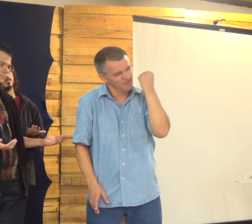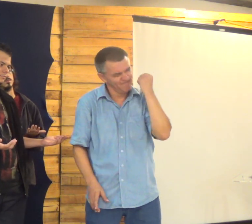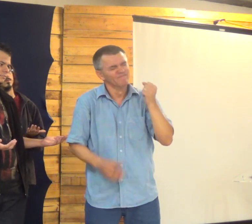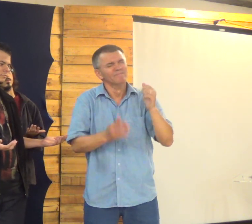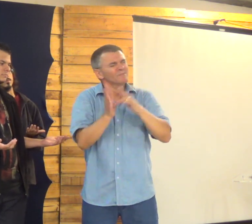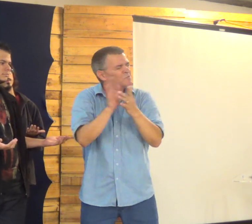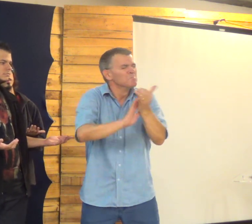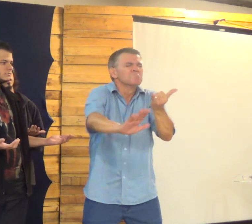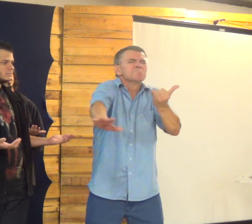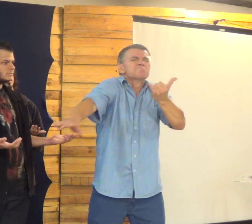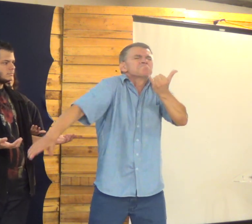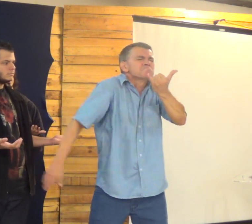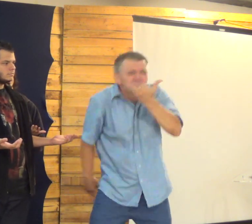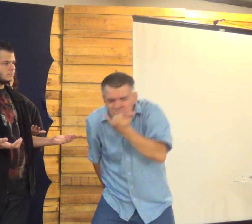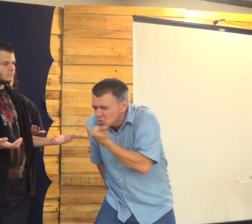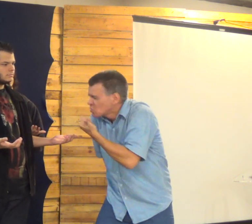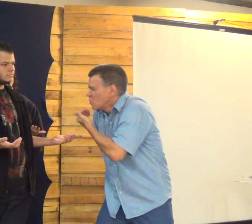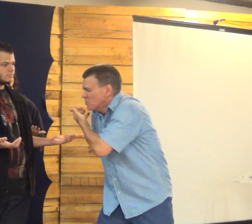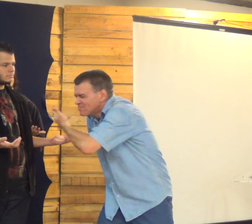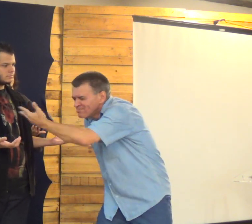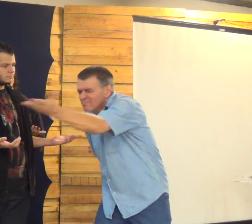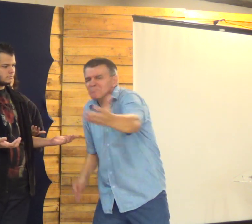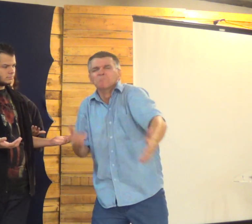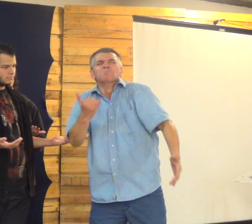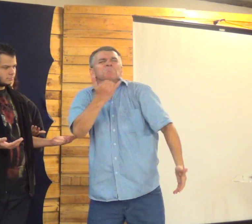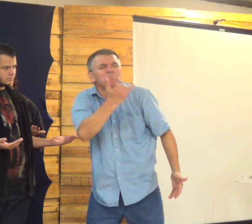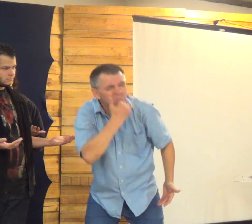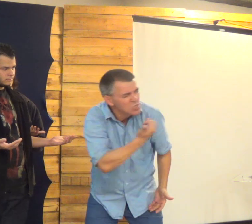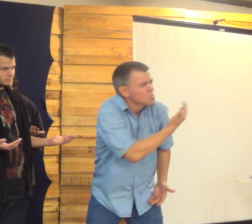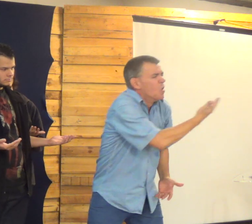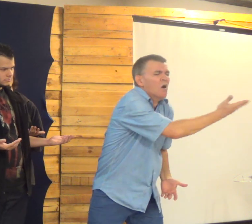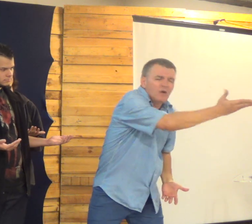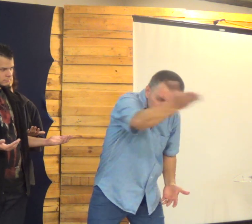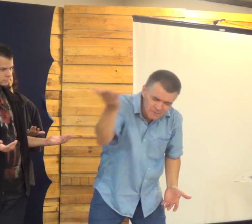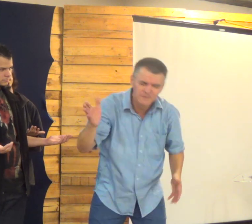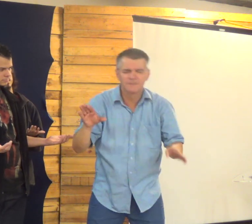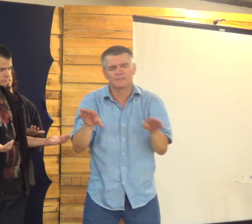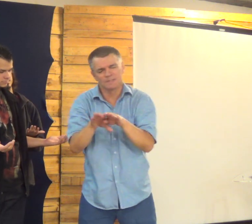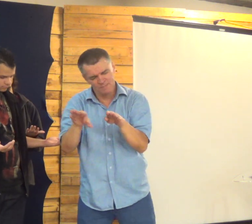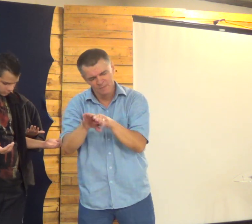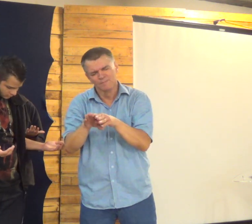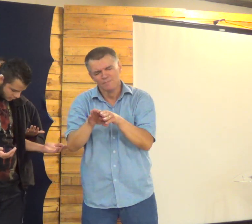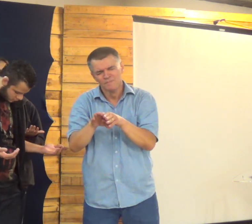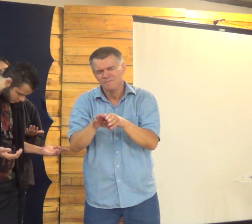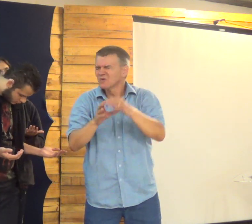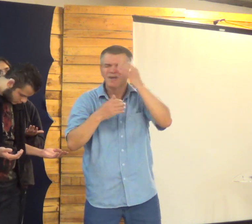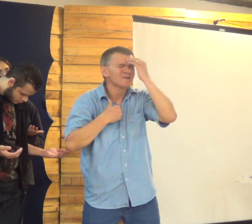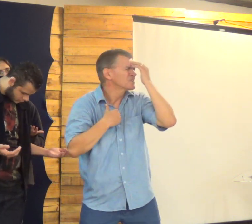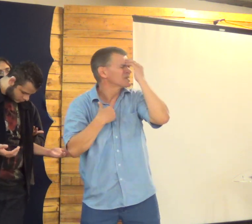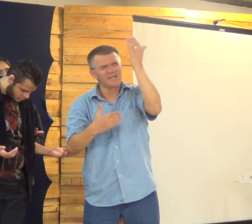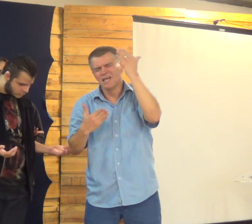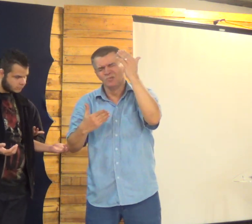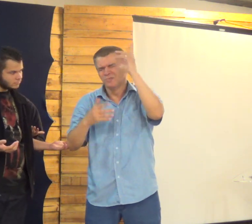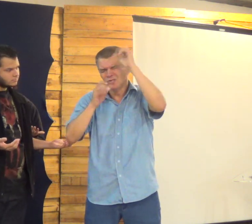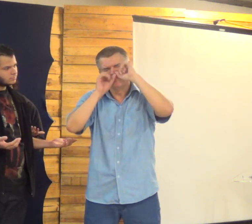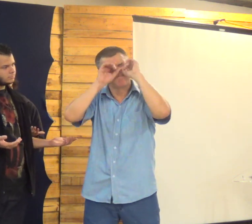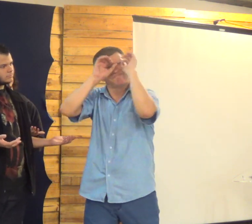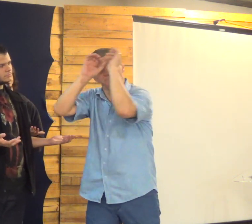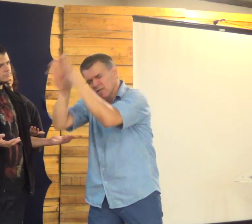Foi muito corajoso O Senhor Perdoou essas pessoas Perdoou todos Que estão aqui Muito